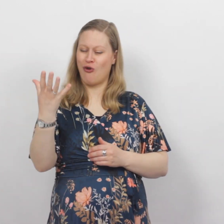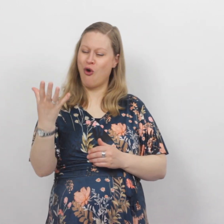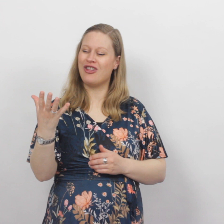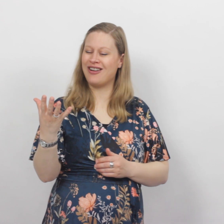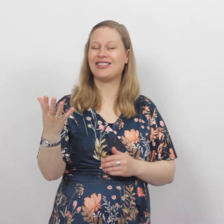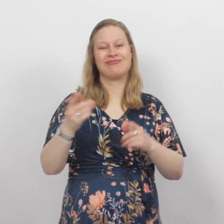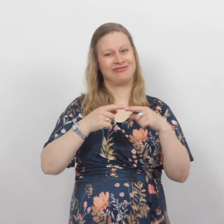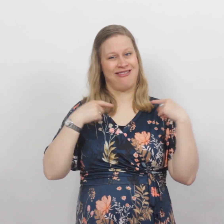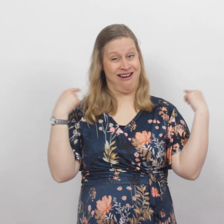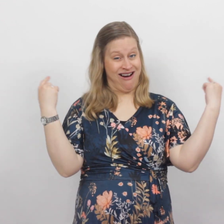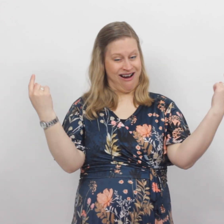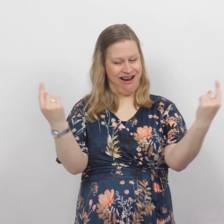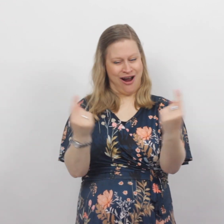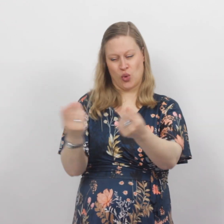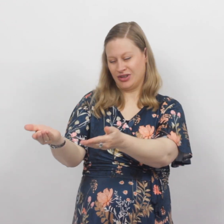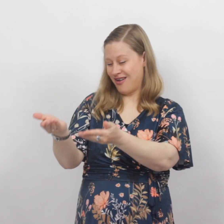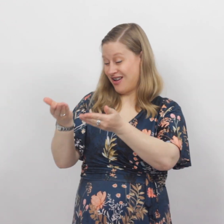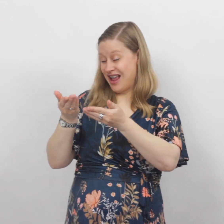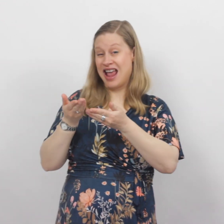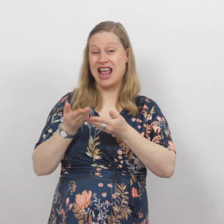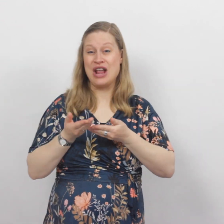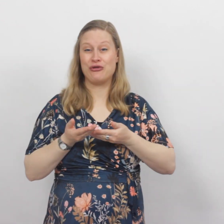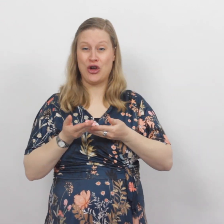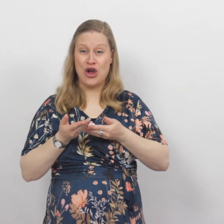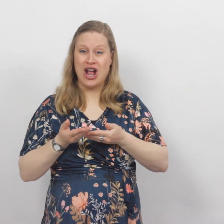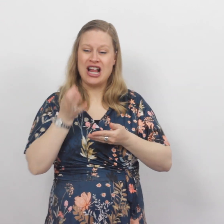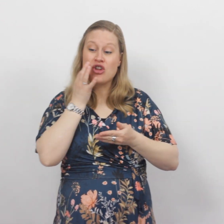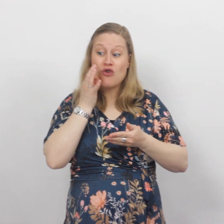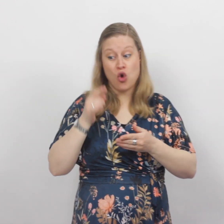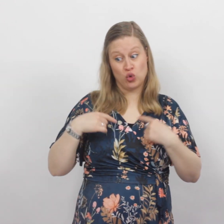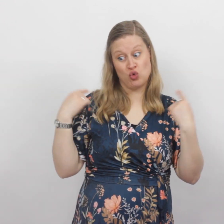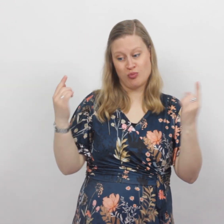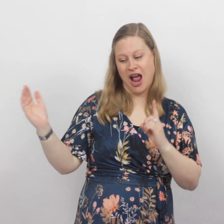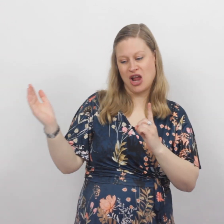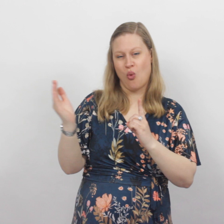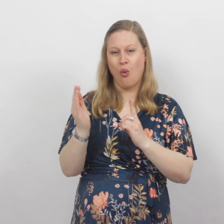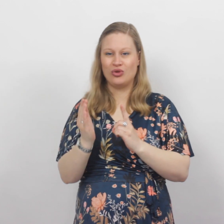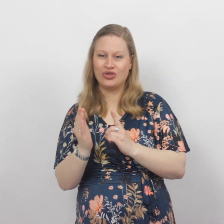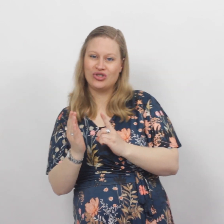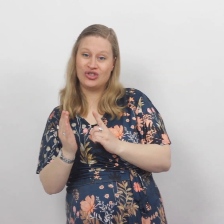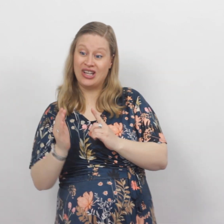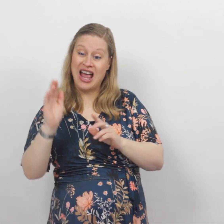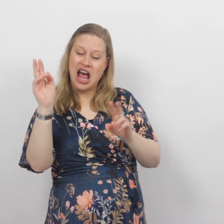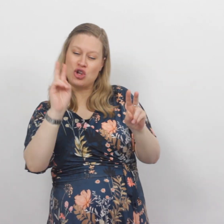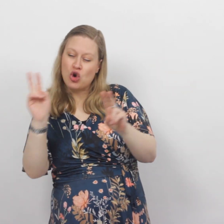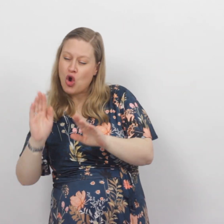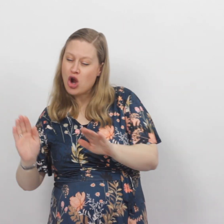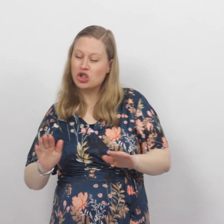wonder Aan ons gegeven En je woont nu bij ons En je kleurt